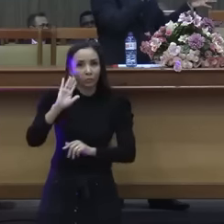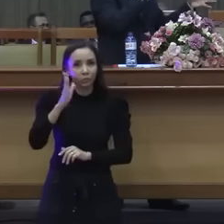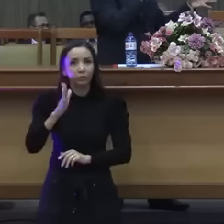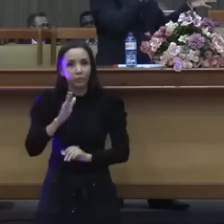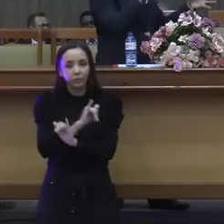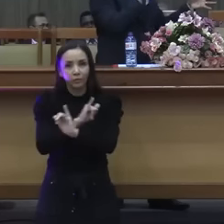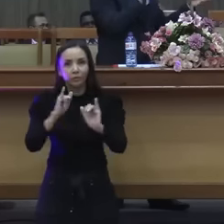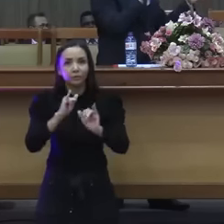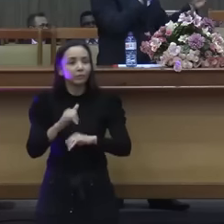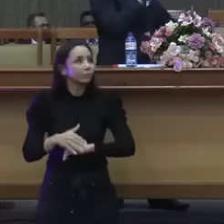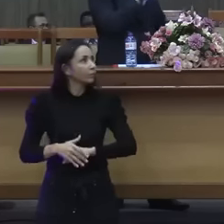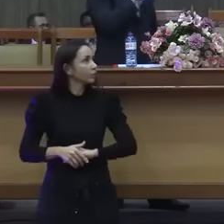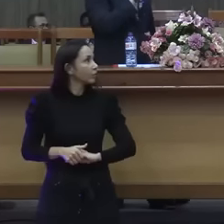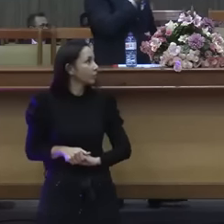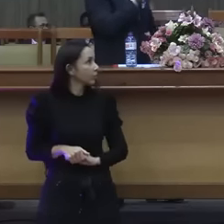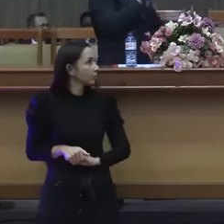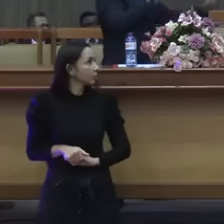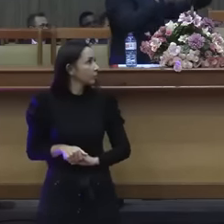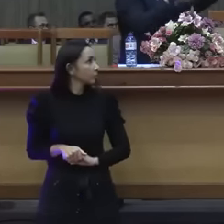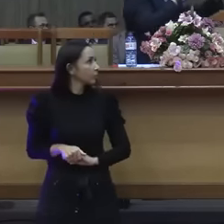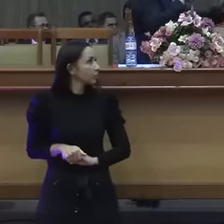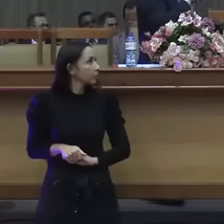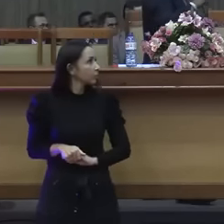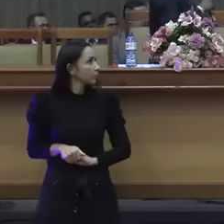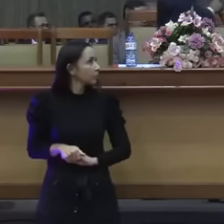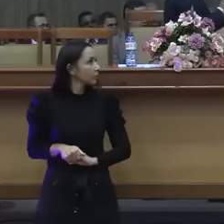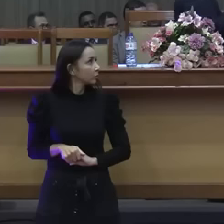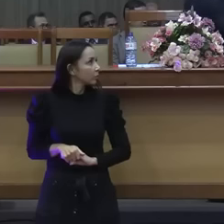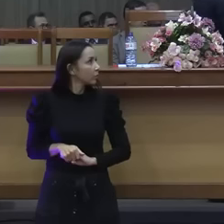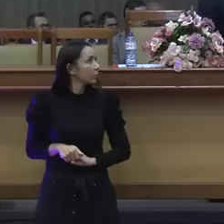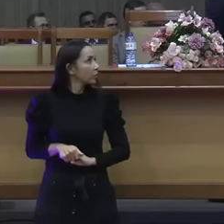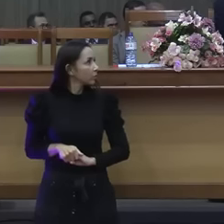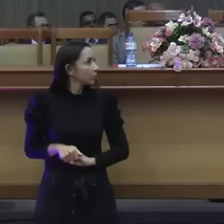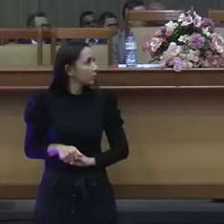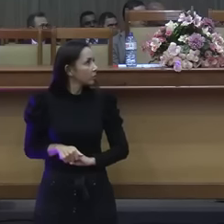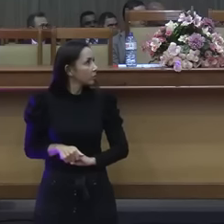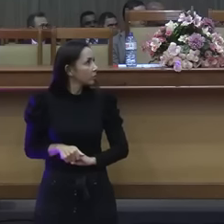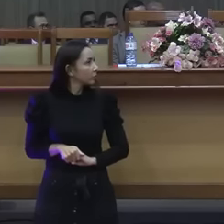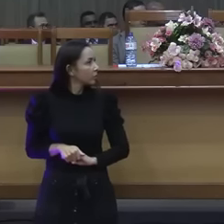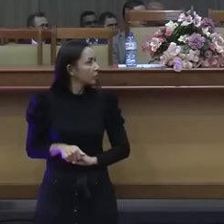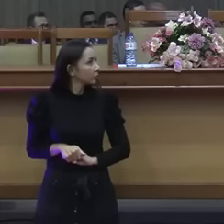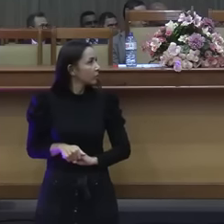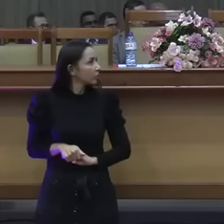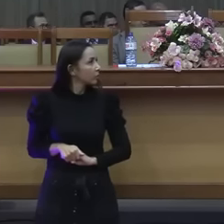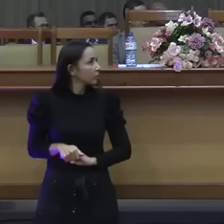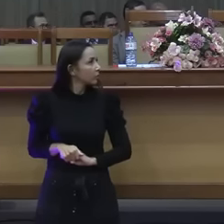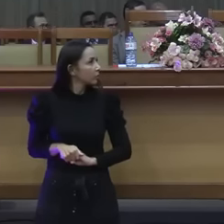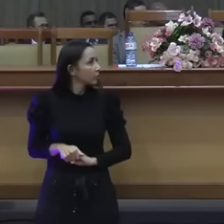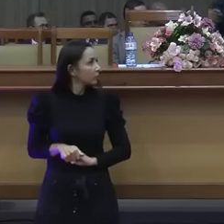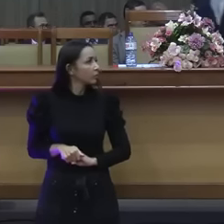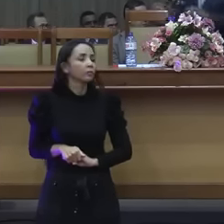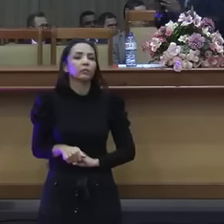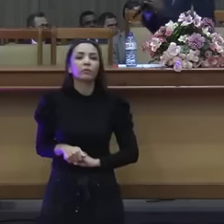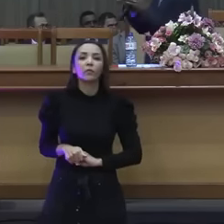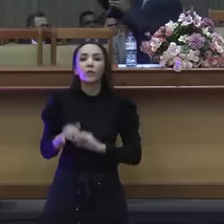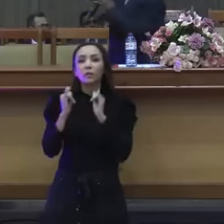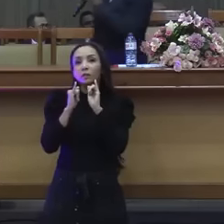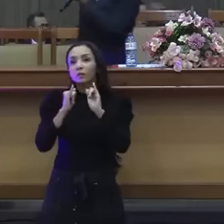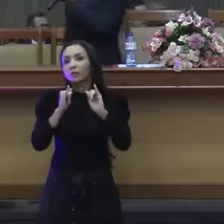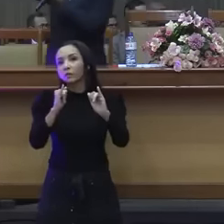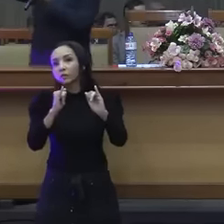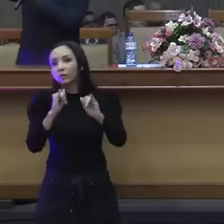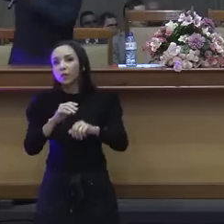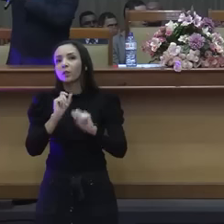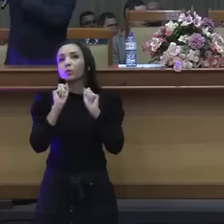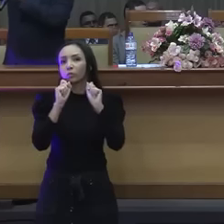Mandamos-vos, porém, irmãos, em nome do nosso Senhor Jesus Cristo, que vos aparteis de todo irmão que